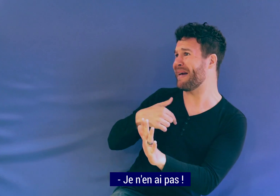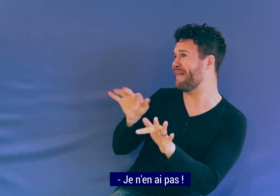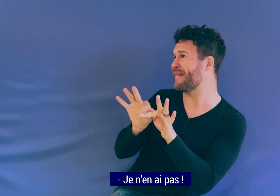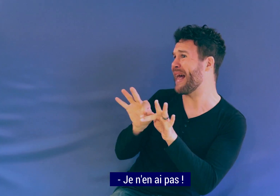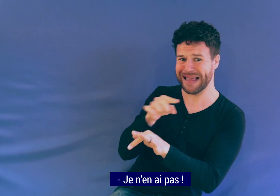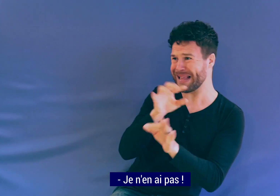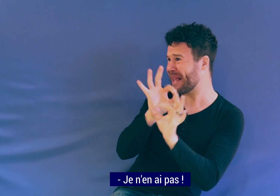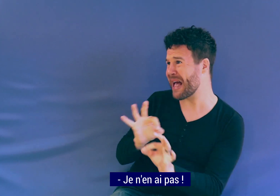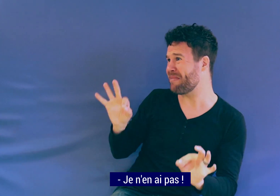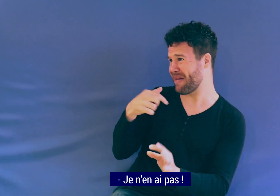Je n'en ai pas.